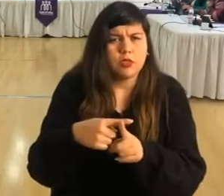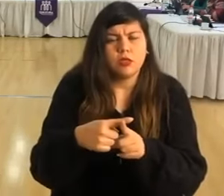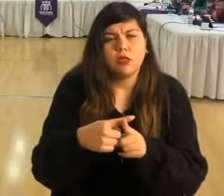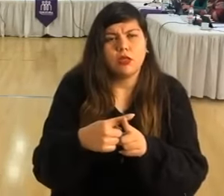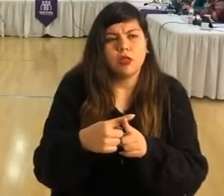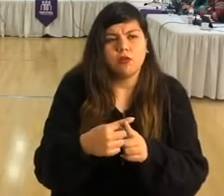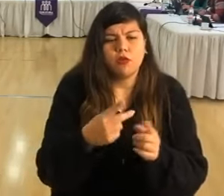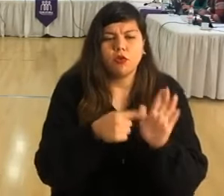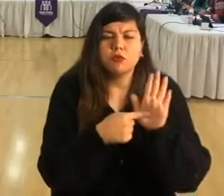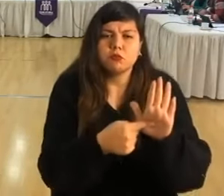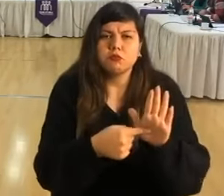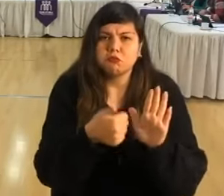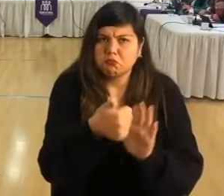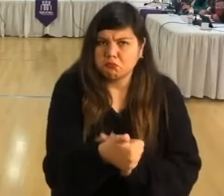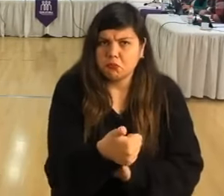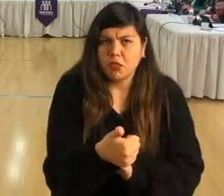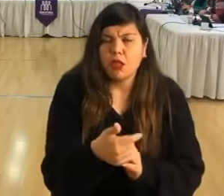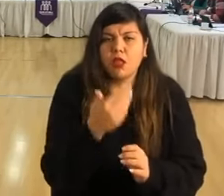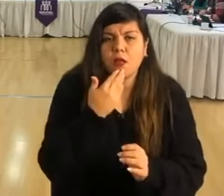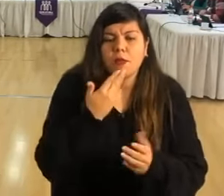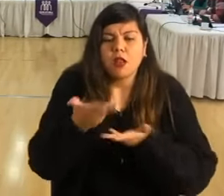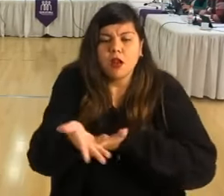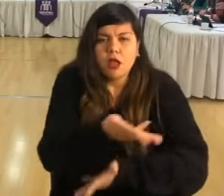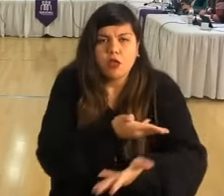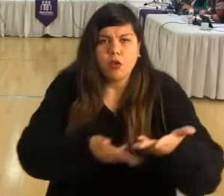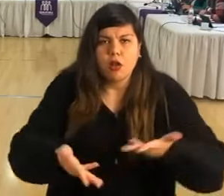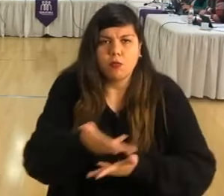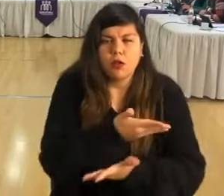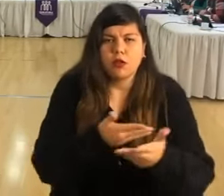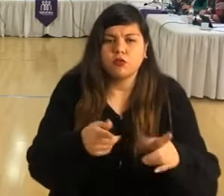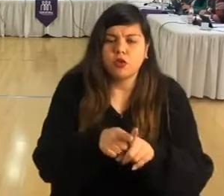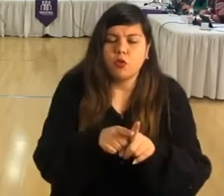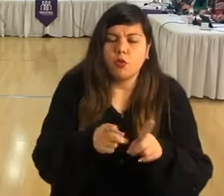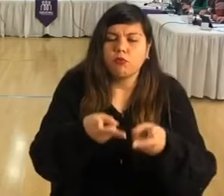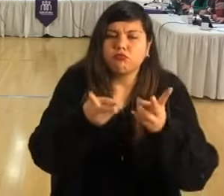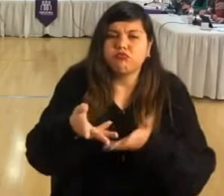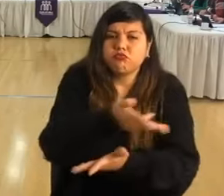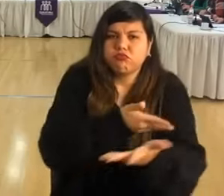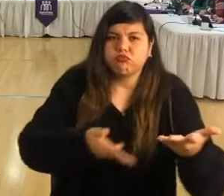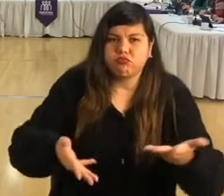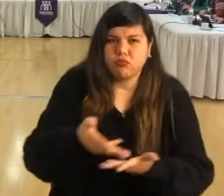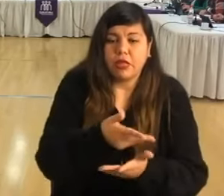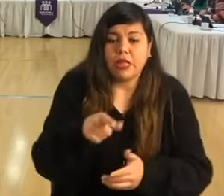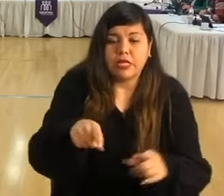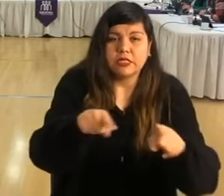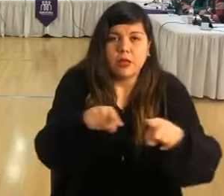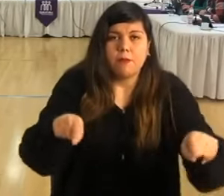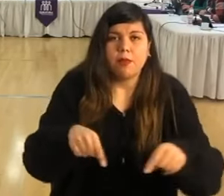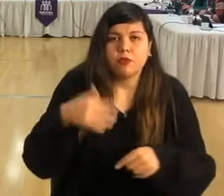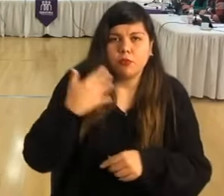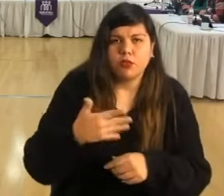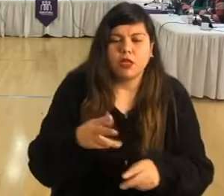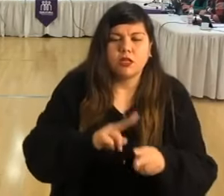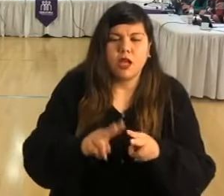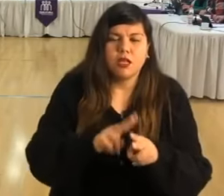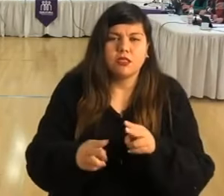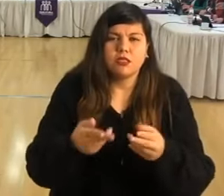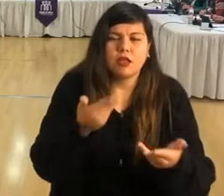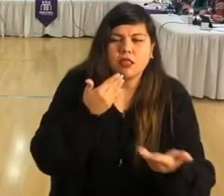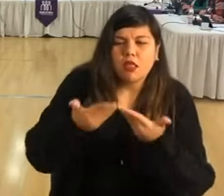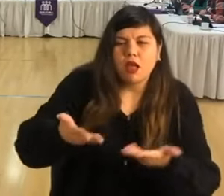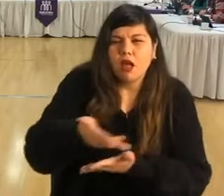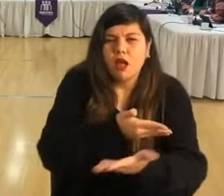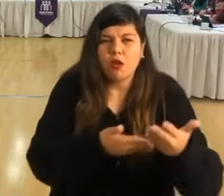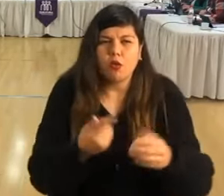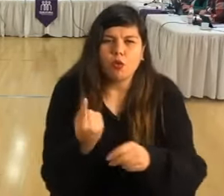presentó muy bien y la retroalimentación fue muy democrática. Y creo que esos espacios son importantes. Crear el diálogo, cada observación